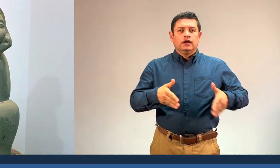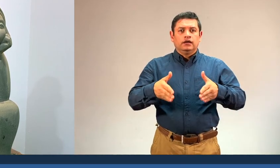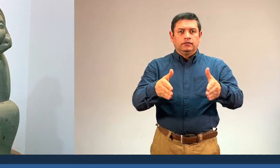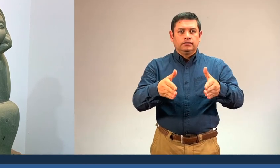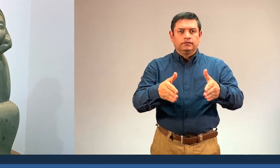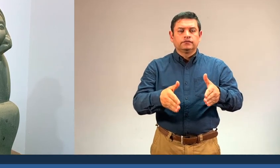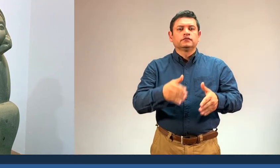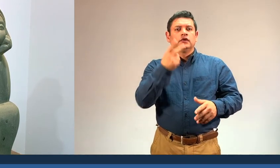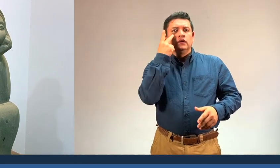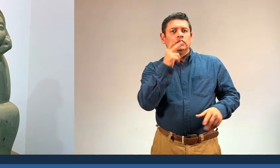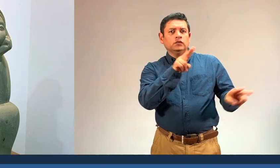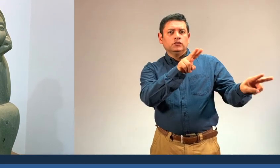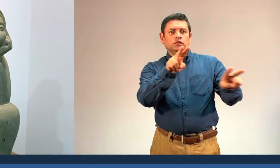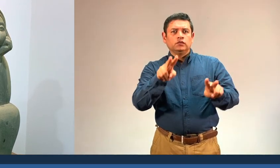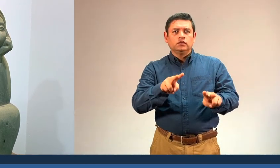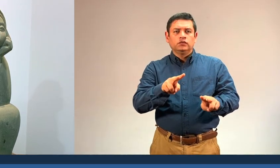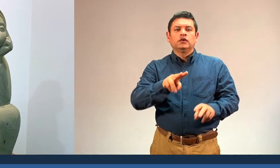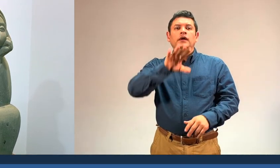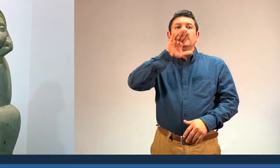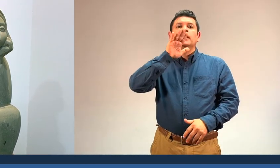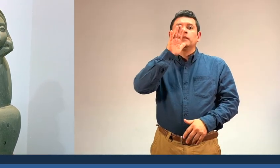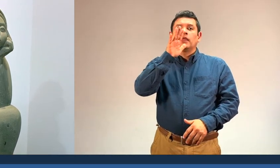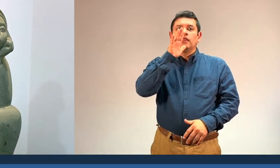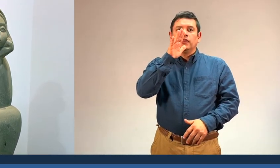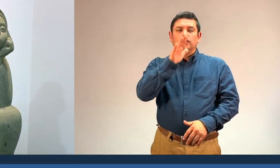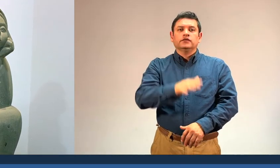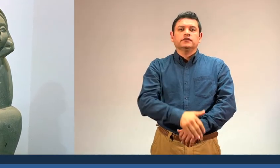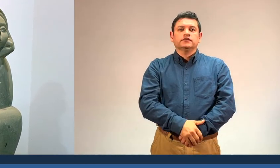frequent scenes in his work. The figure of the mother